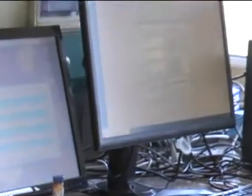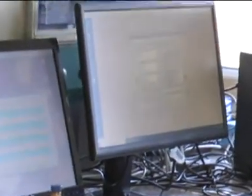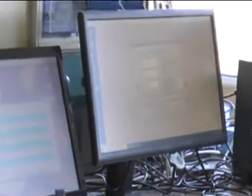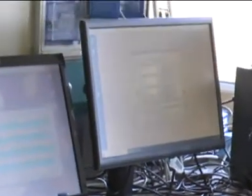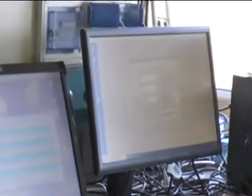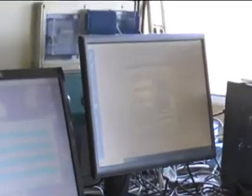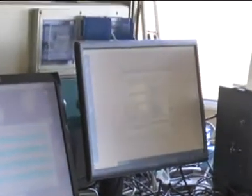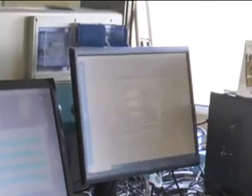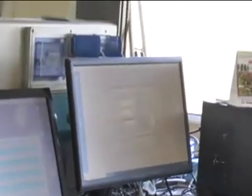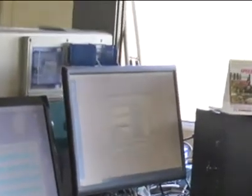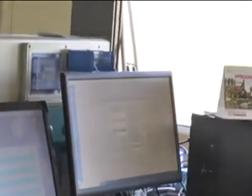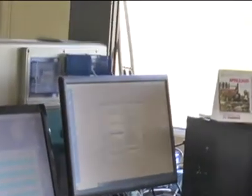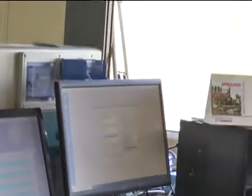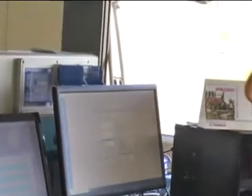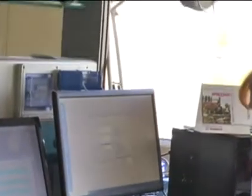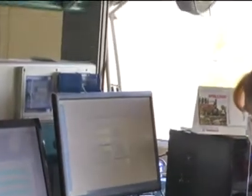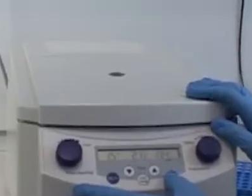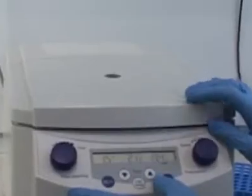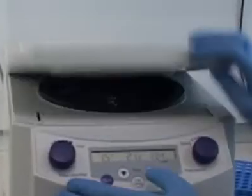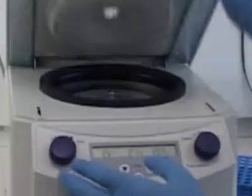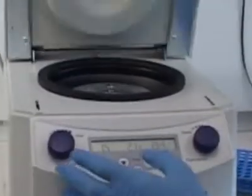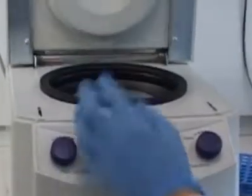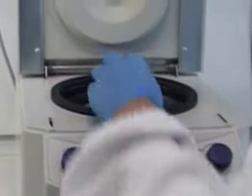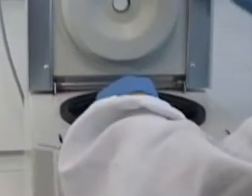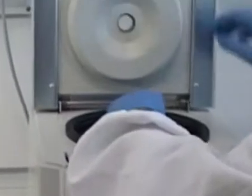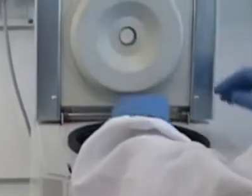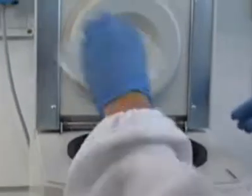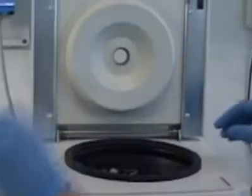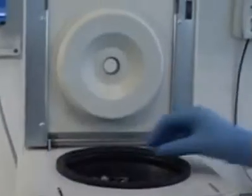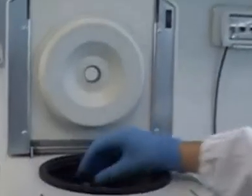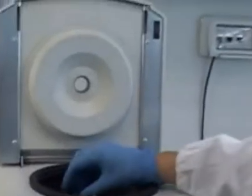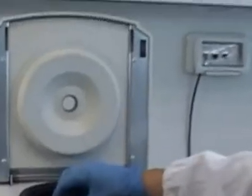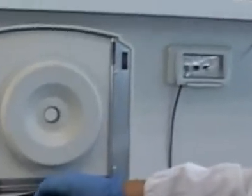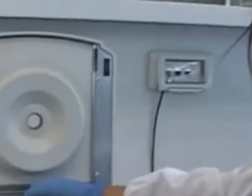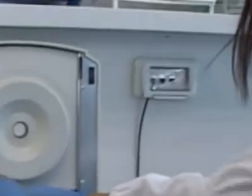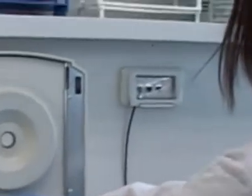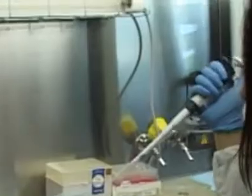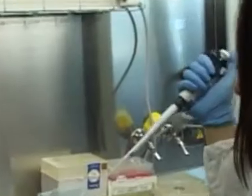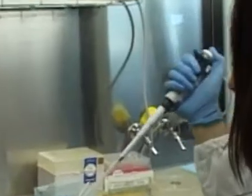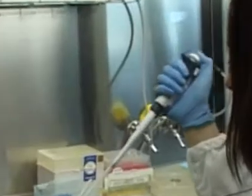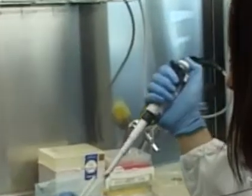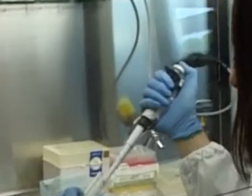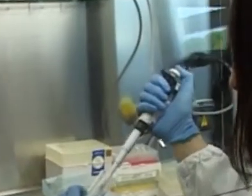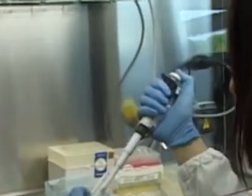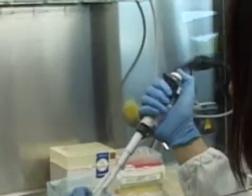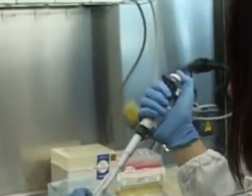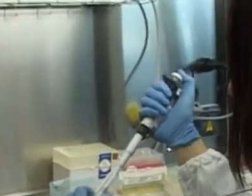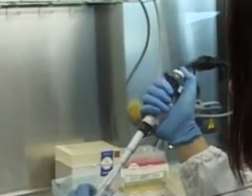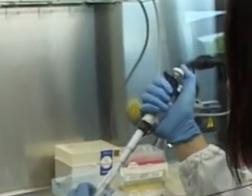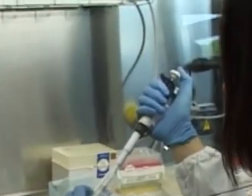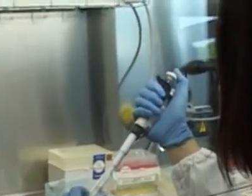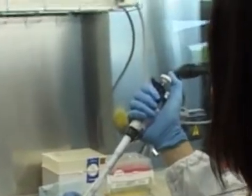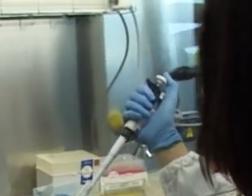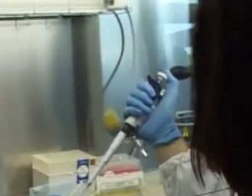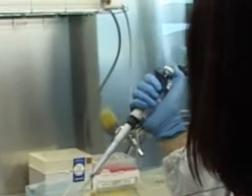Vaccino da un lato, cure dall'altro. È questo il doppio fronte di lotta al coronavirus che l'Università di Verona con la Regione del Veneto intende